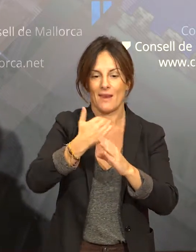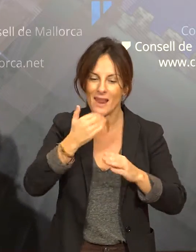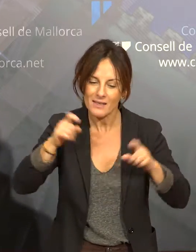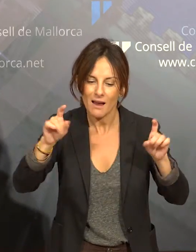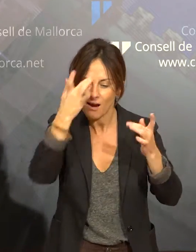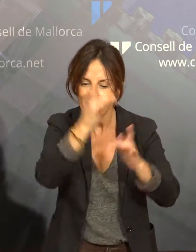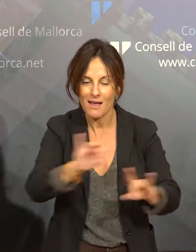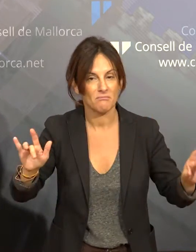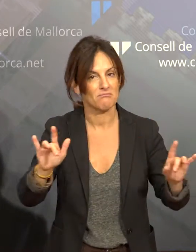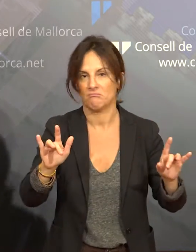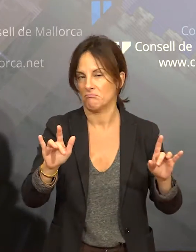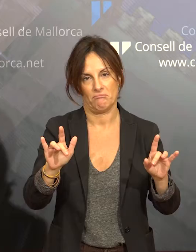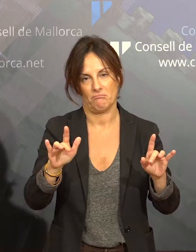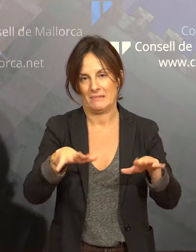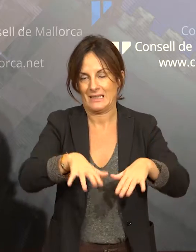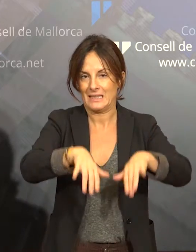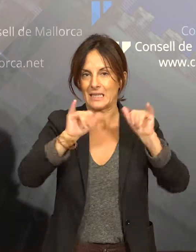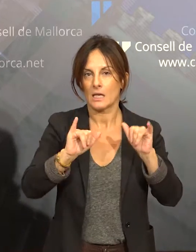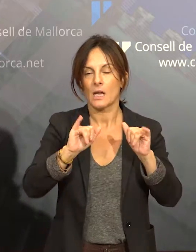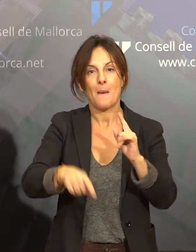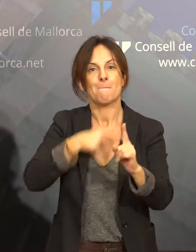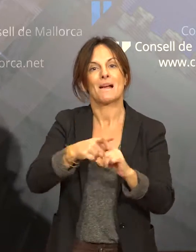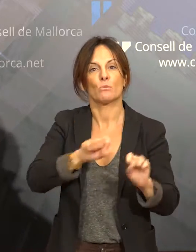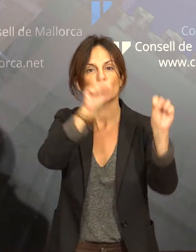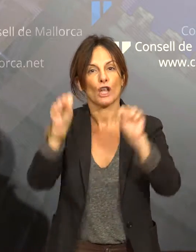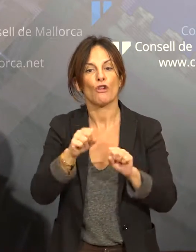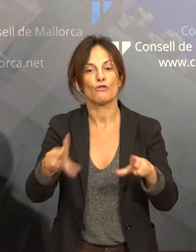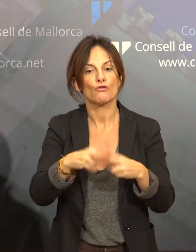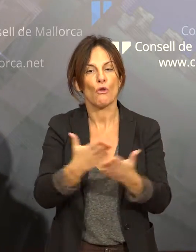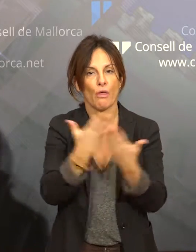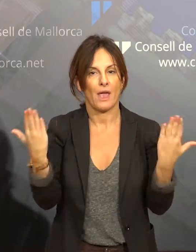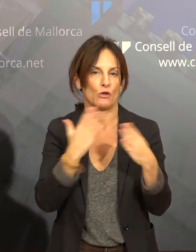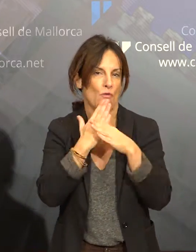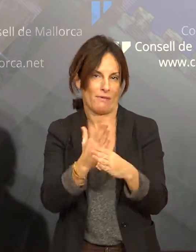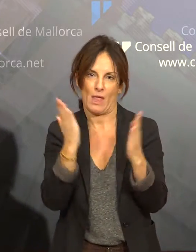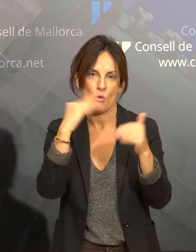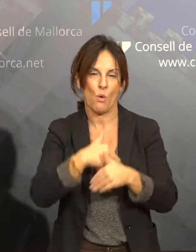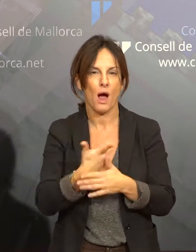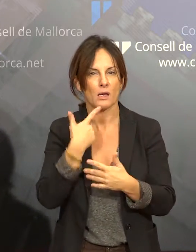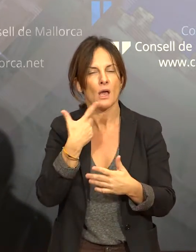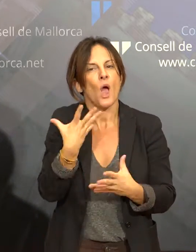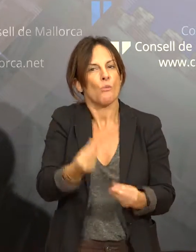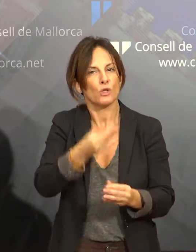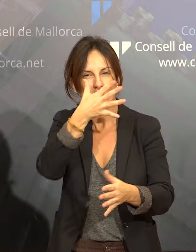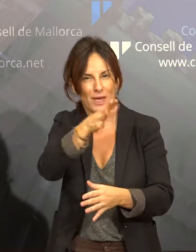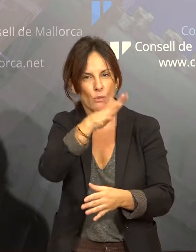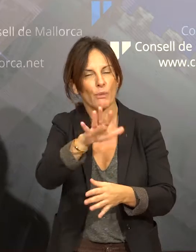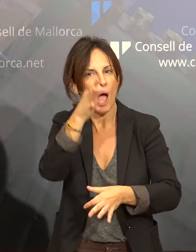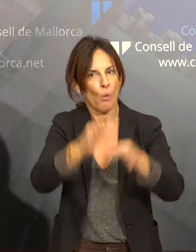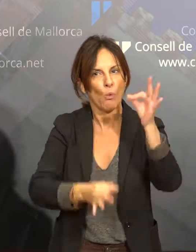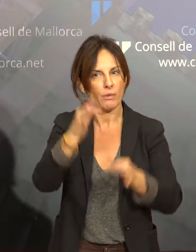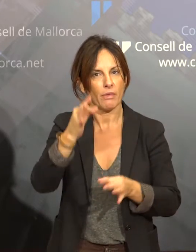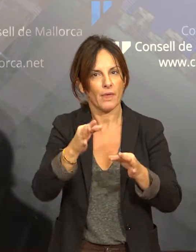protecció social és insuficient. És a dir, tenim un sistema que ha fet molt d'incapié en la denuncia judicial. Estamos